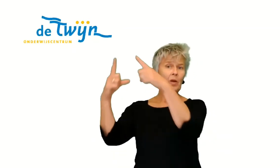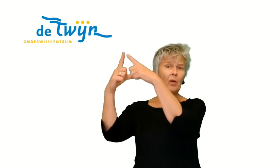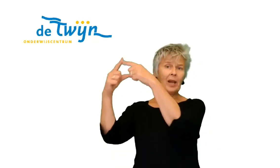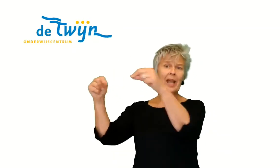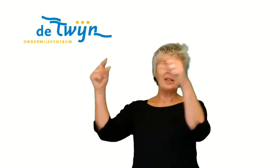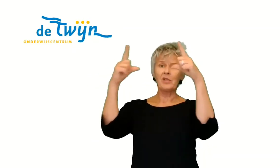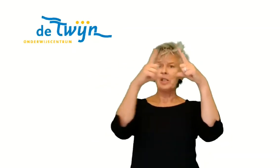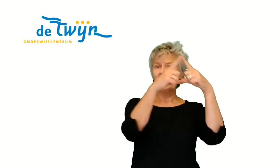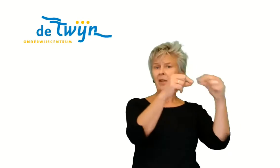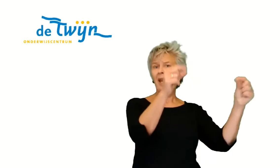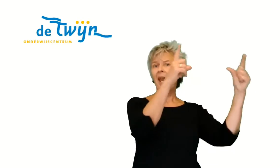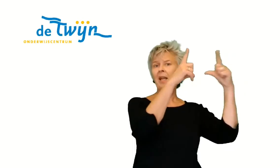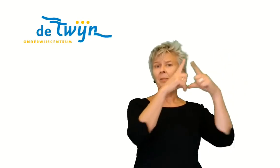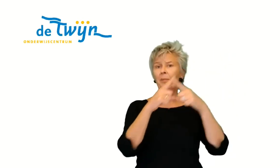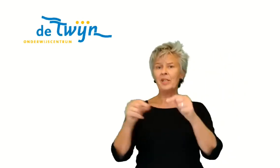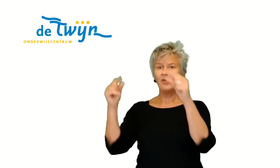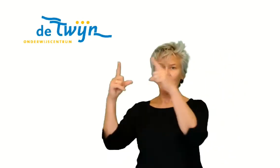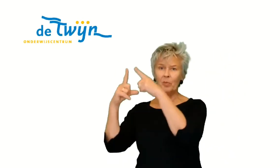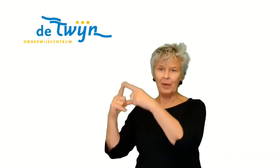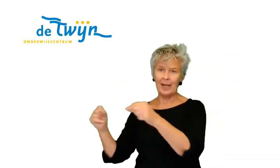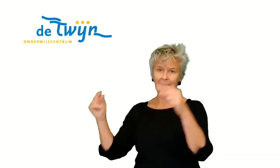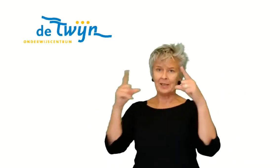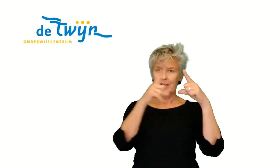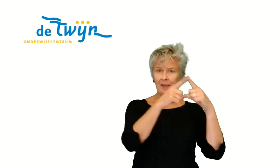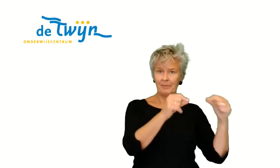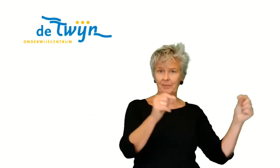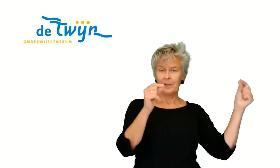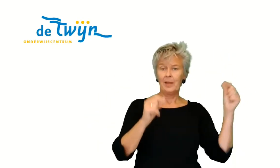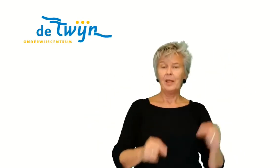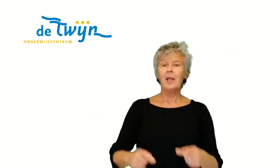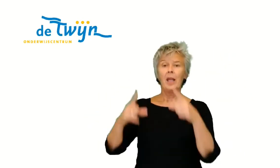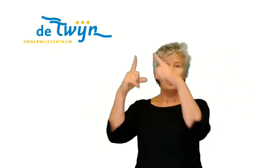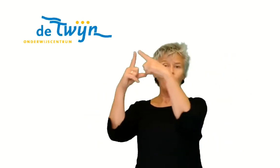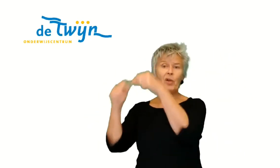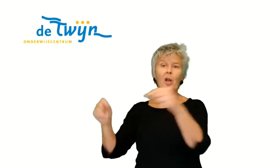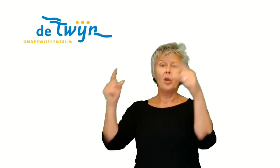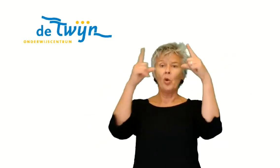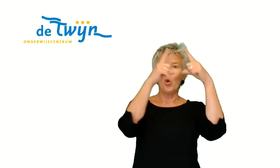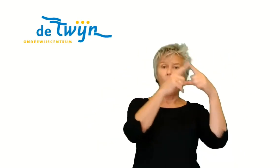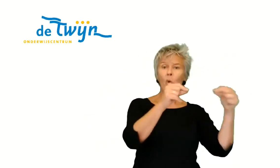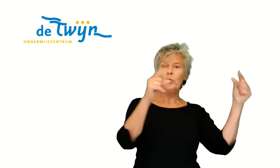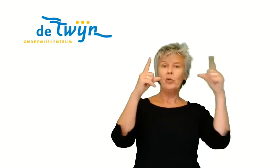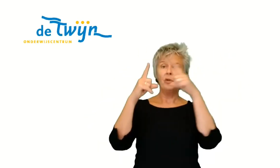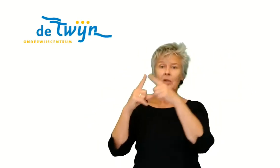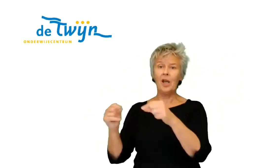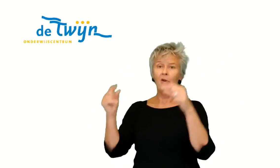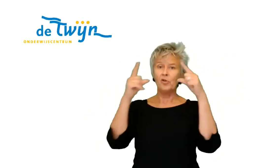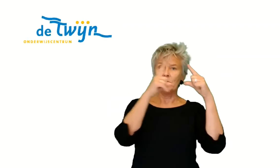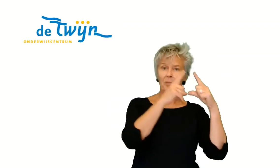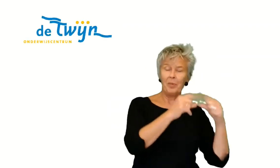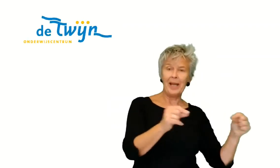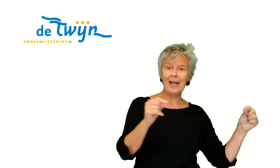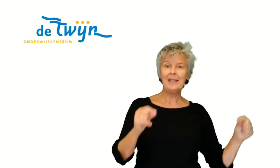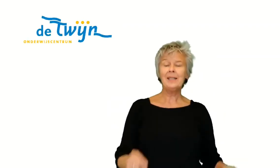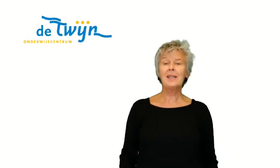we zien dat het eigenlijk best veel blaadjes zijn. Er vallen honderdduizend blaadjes